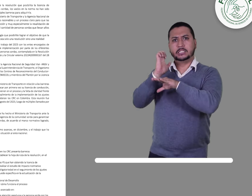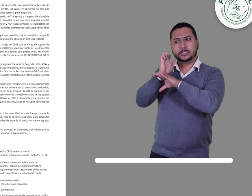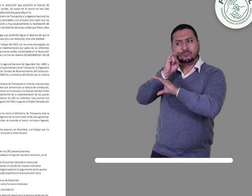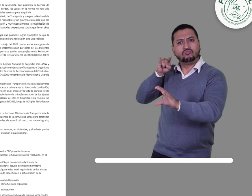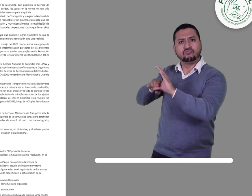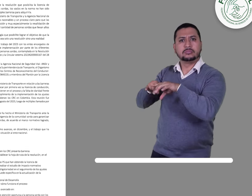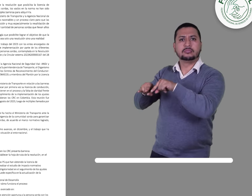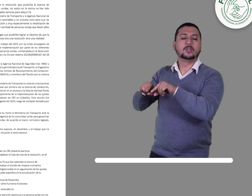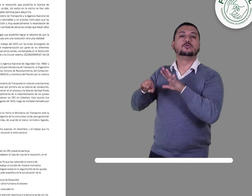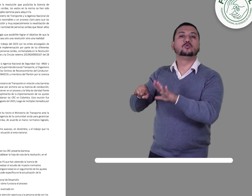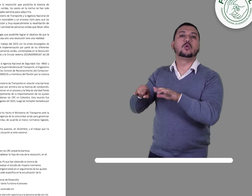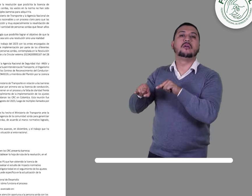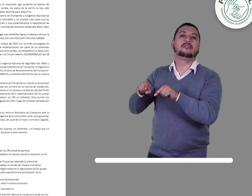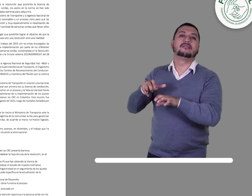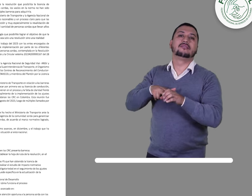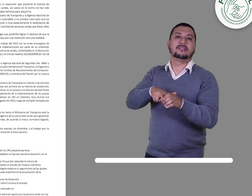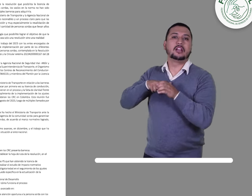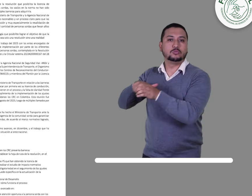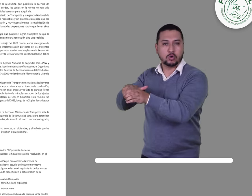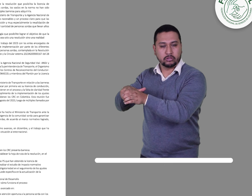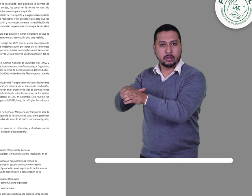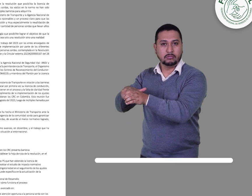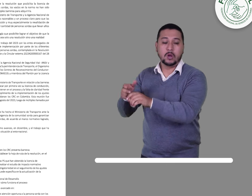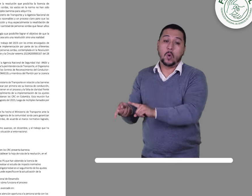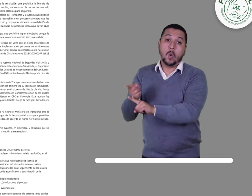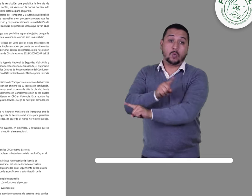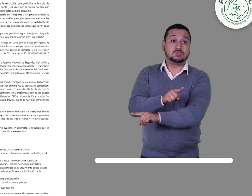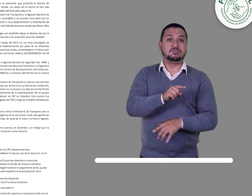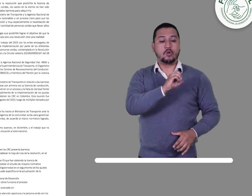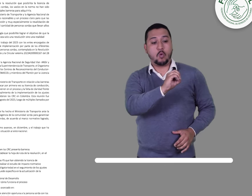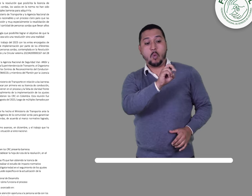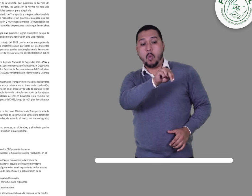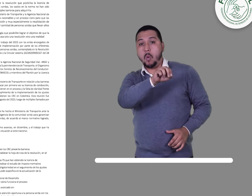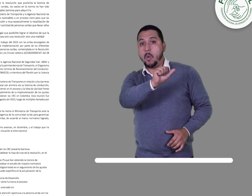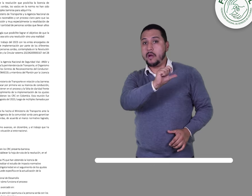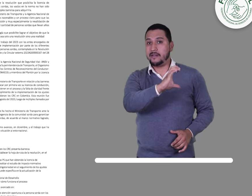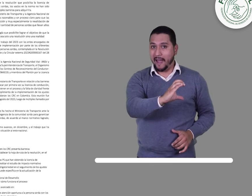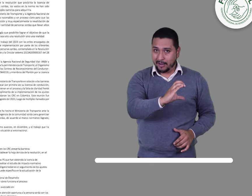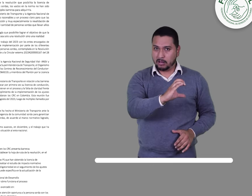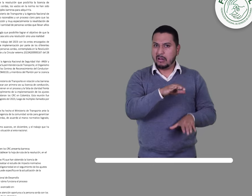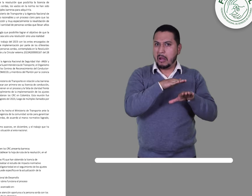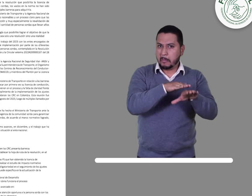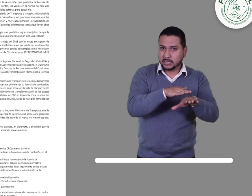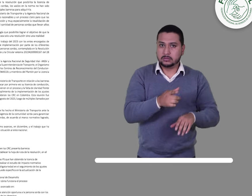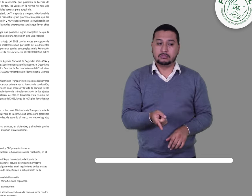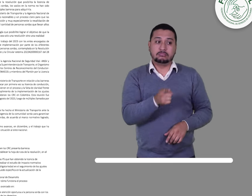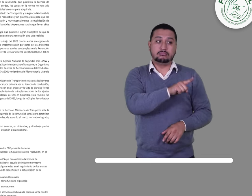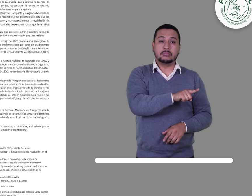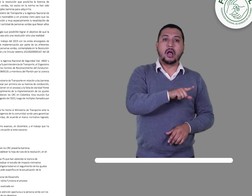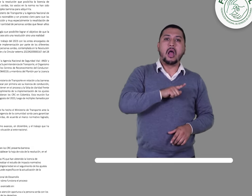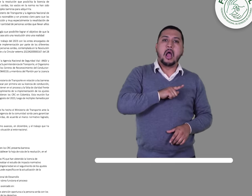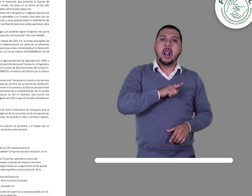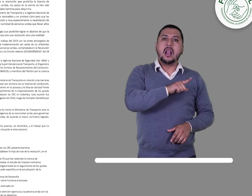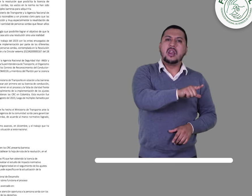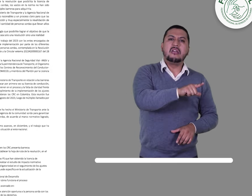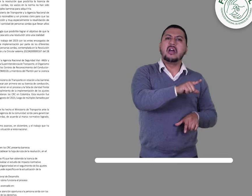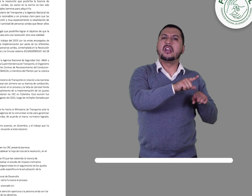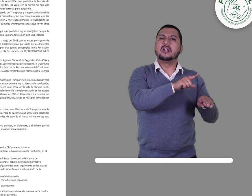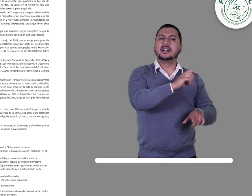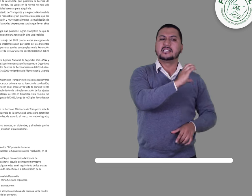Nacional de Acreditación de Colombia, ONAC, líderes de los Centros del Reconocimiento del Conductor,